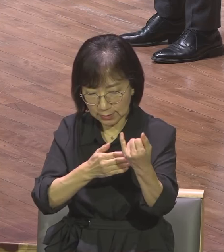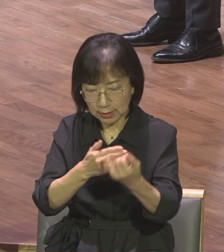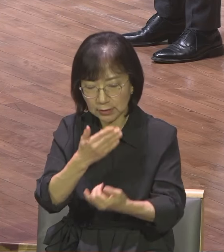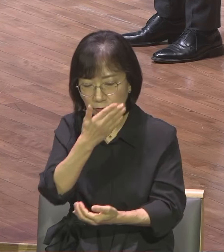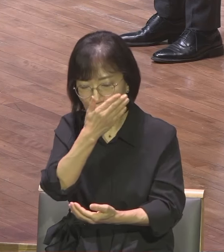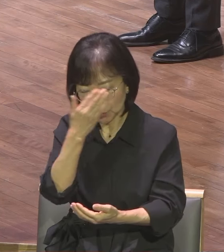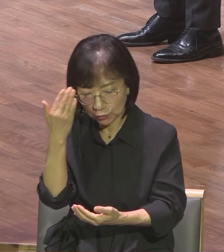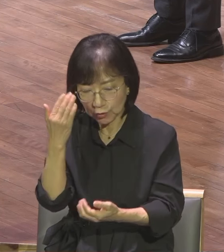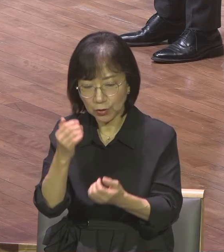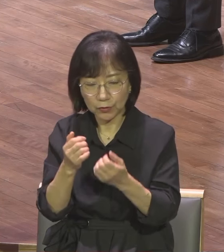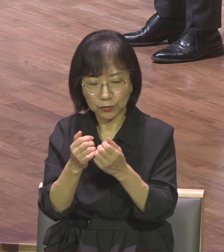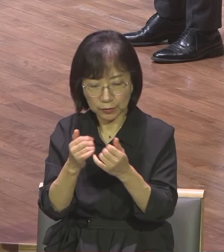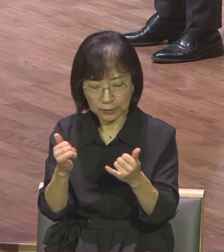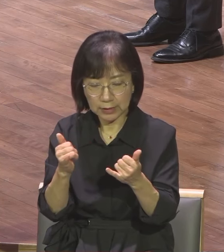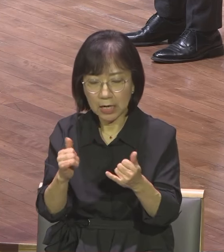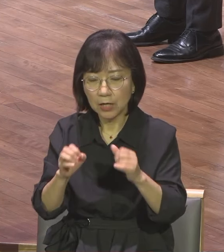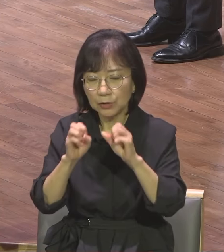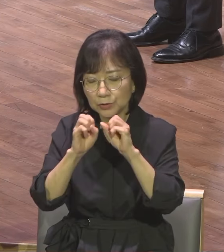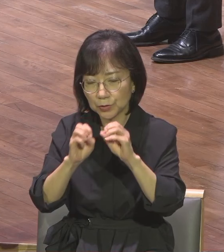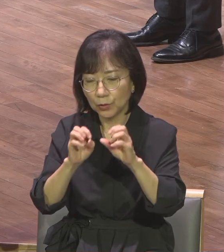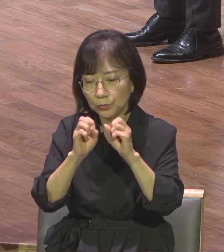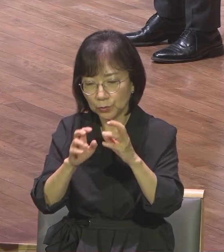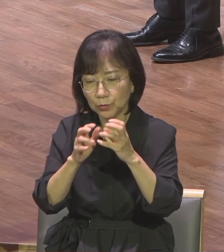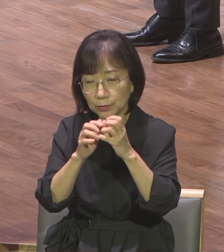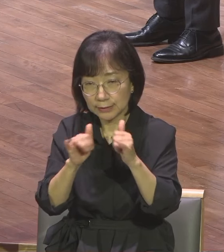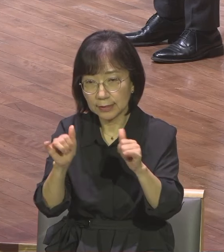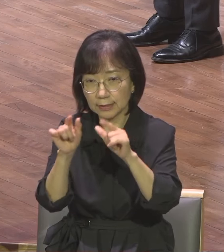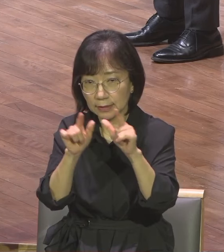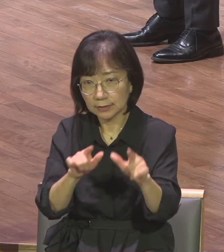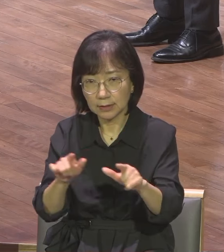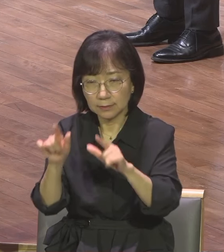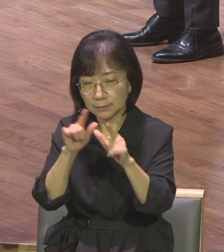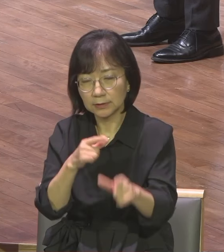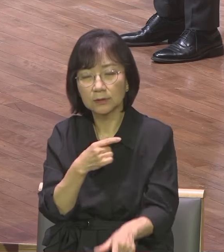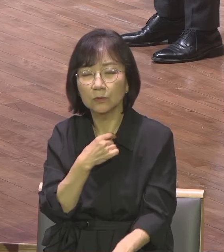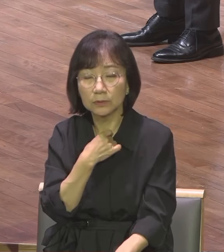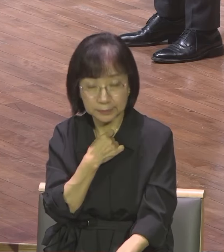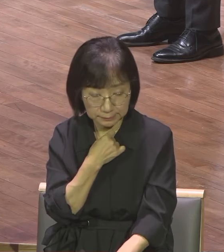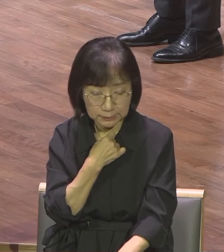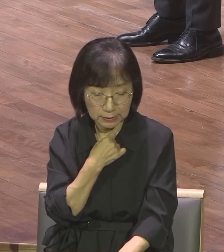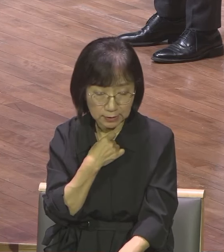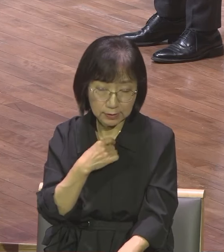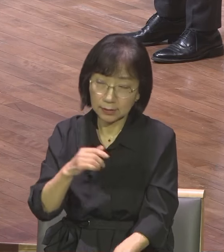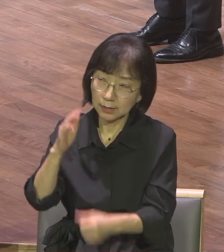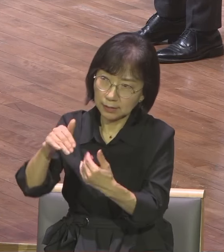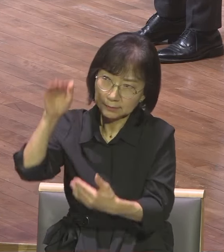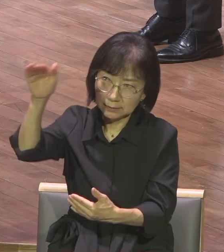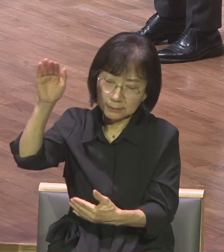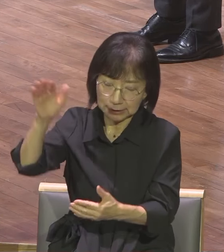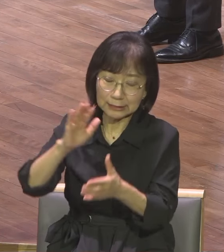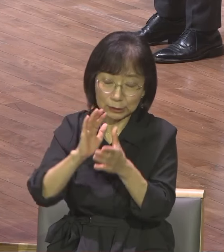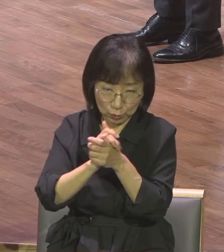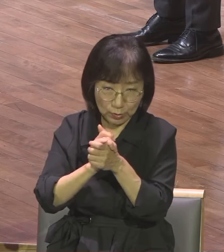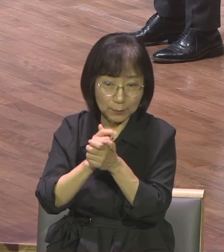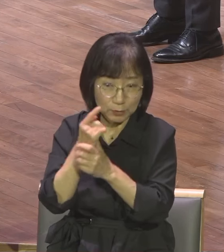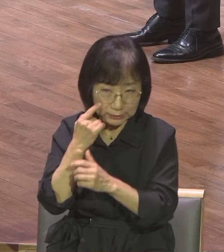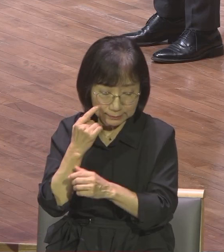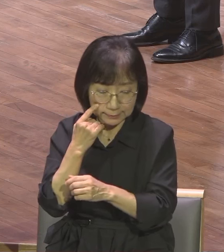그런 자의 기도를 하나님 응답하시고 그런 자의 기도를 응답하시고 그때 추위